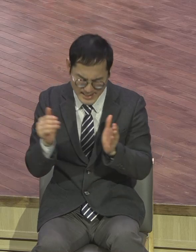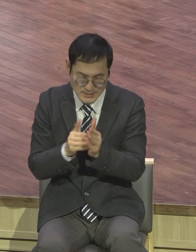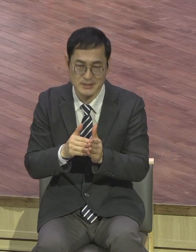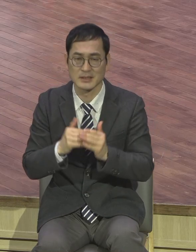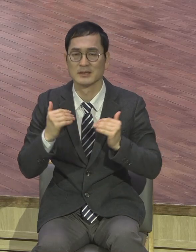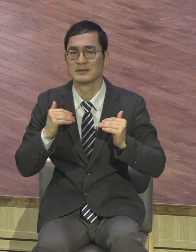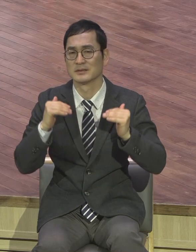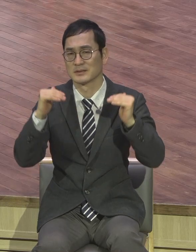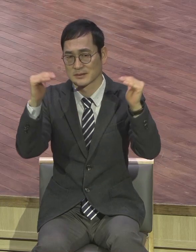돼요.